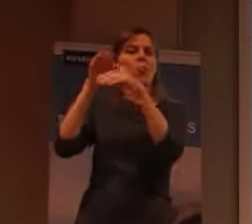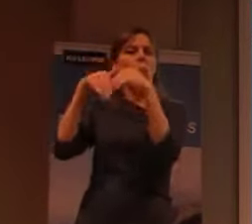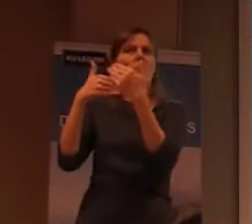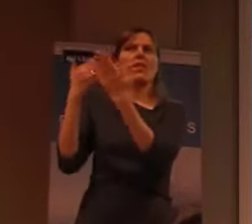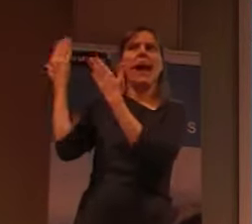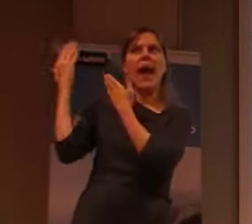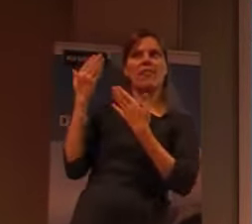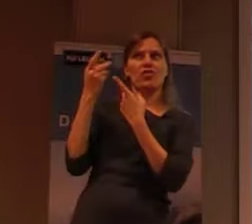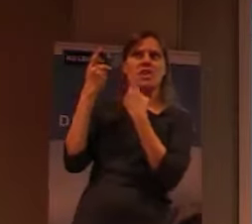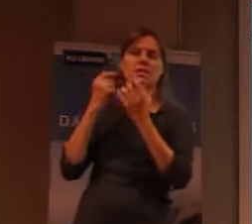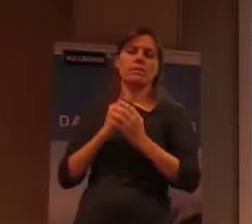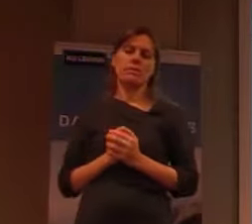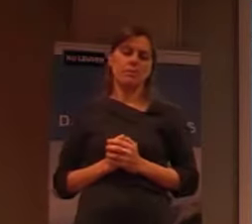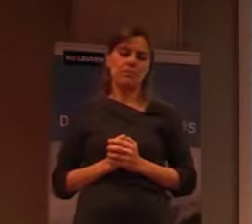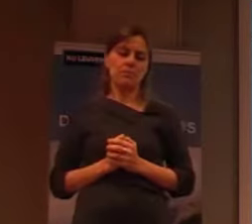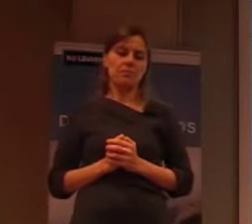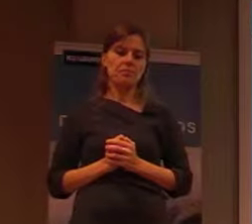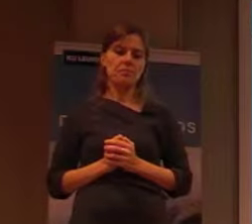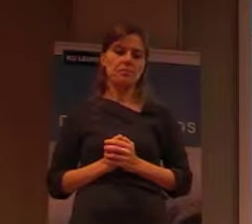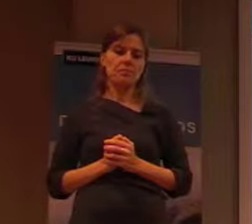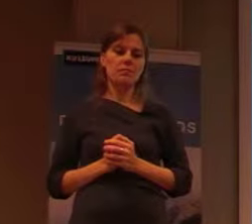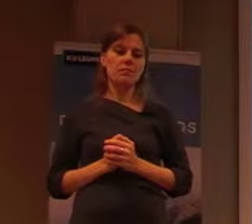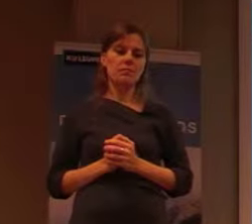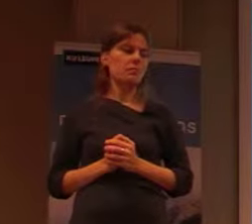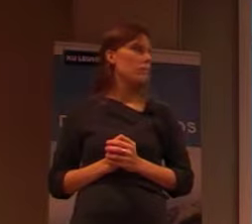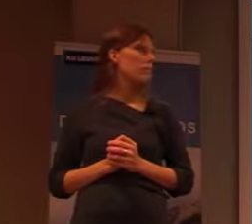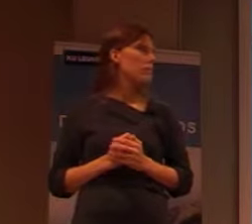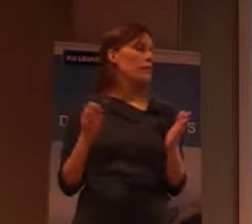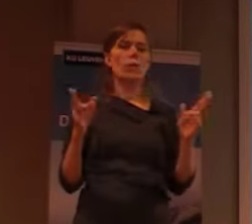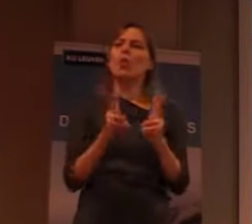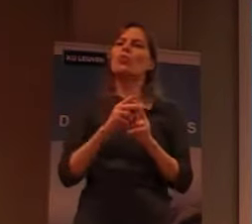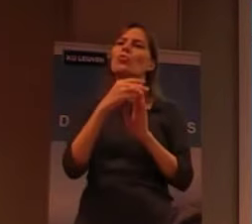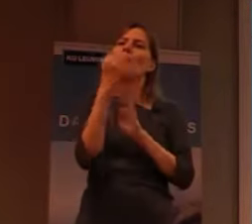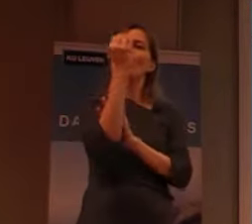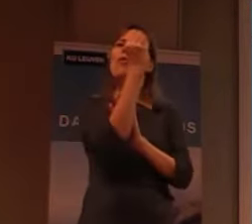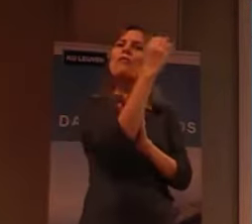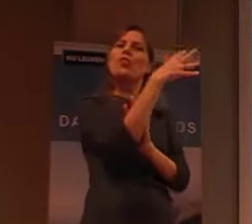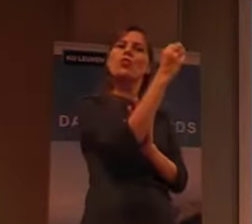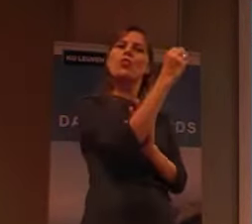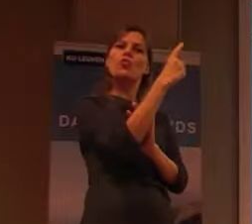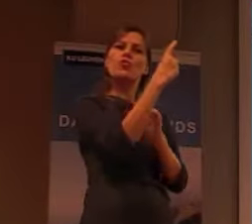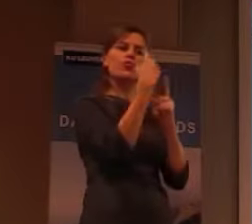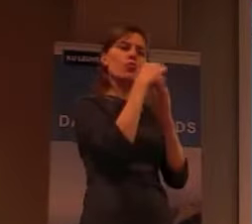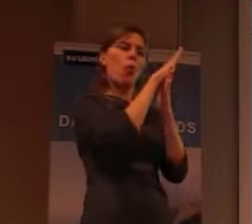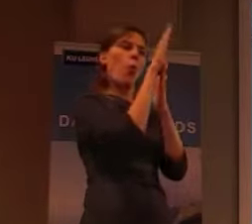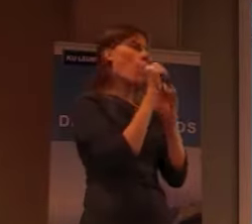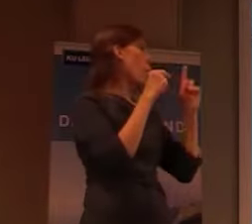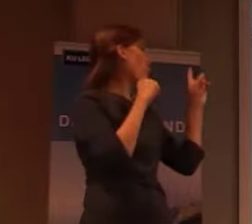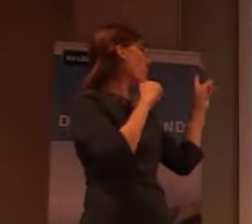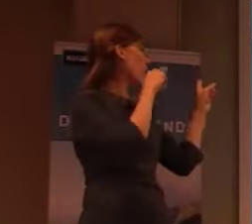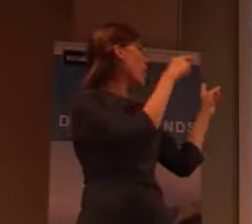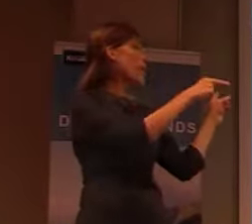te organiseren. Dus ik ga hier even een aantal foto's laten zien. Dus hier heb je een aanlegplaats.